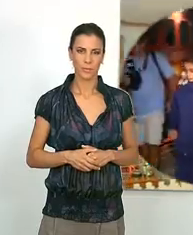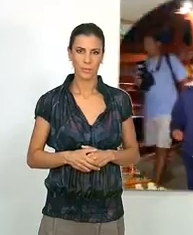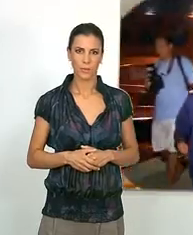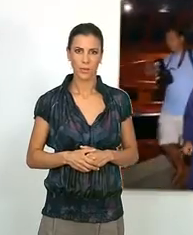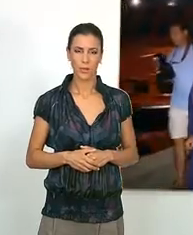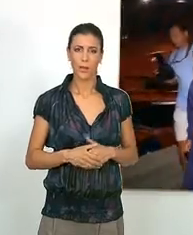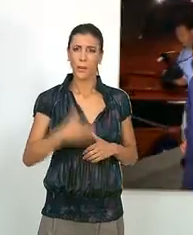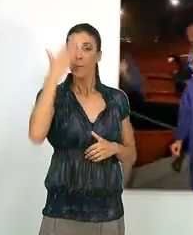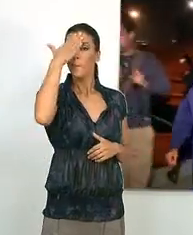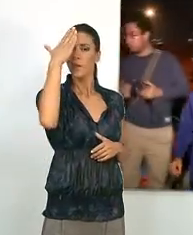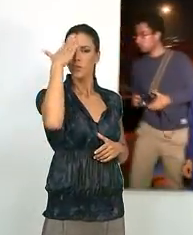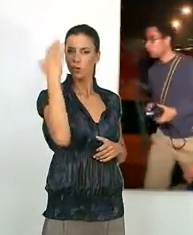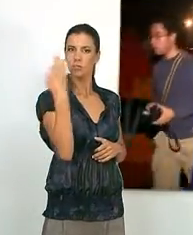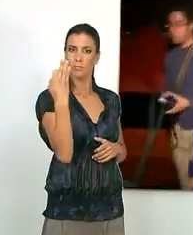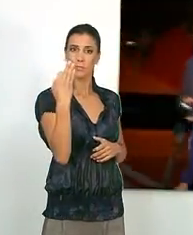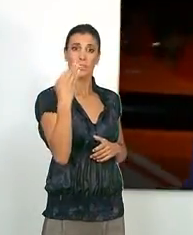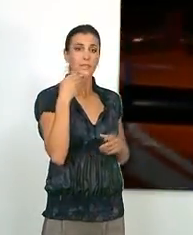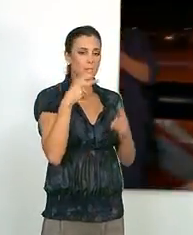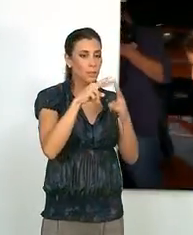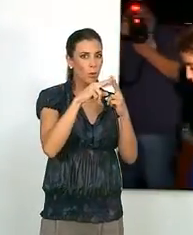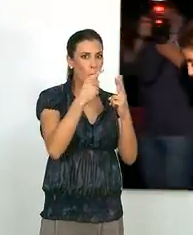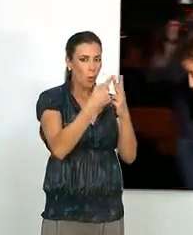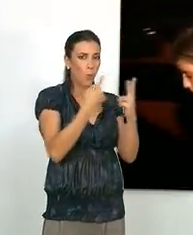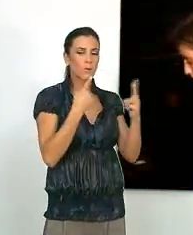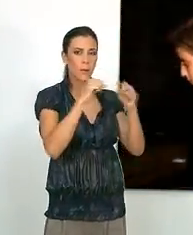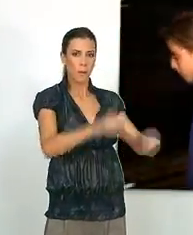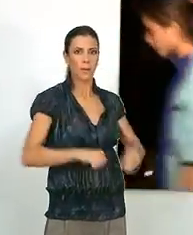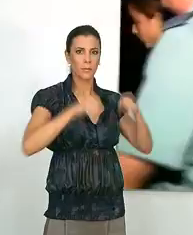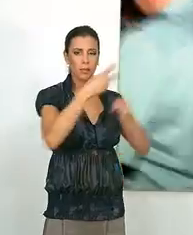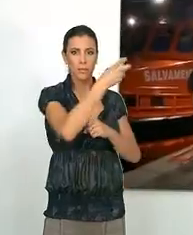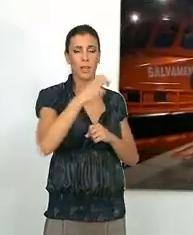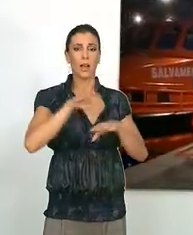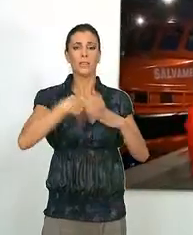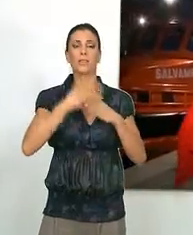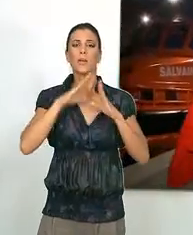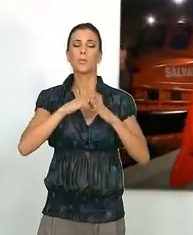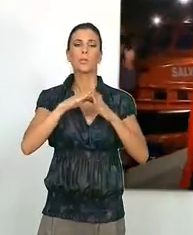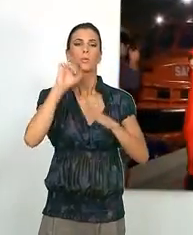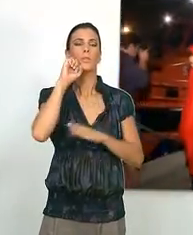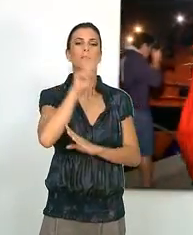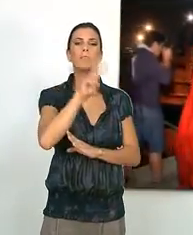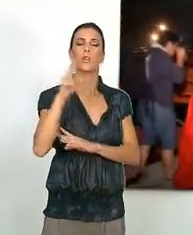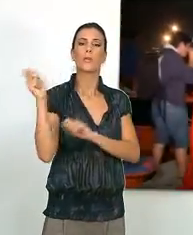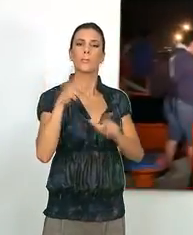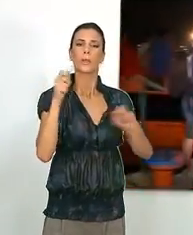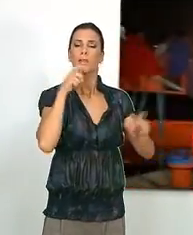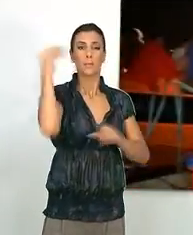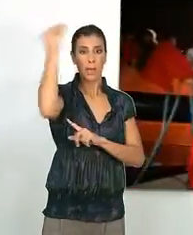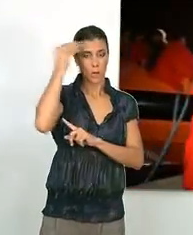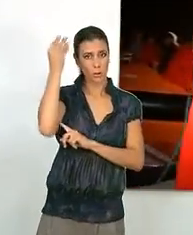El patrón de una de las dos pateras que llegaron la pasada semana al puerto de Motril con 22 inmigrantes marroquíes a bordo